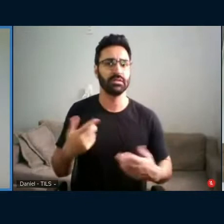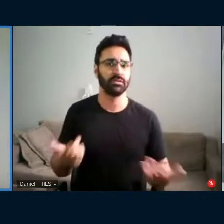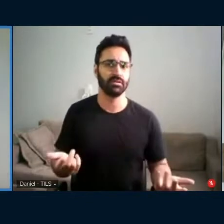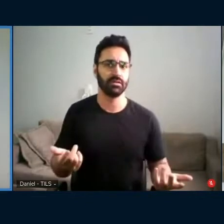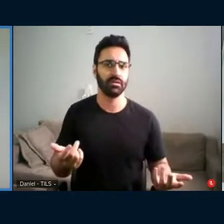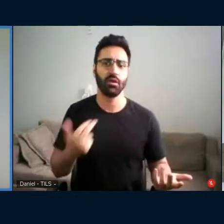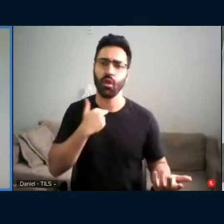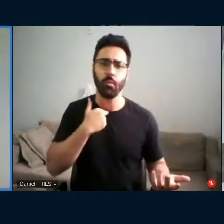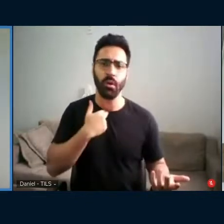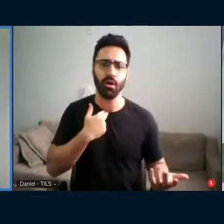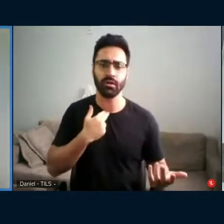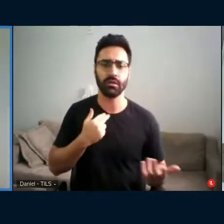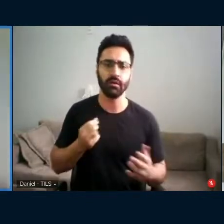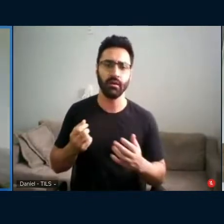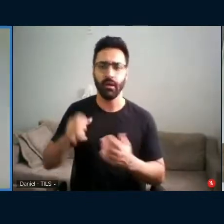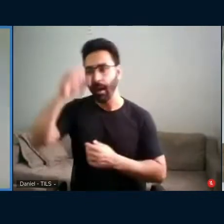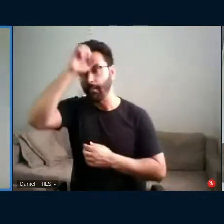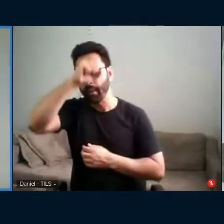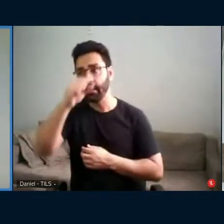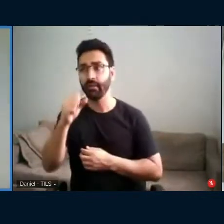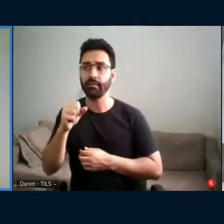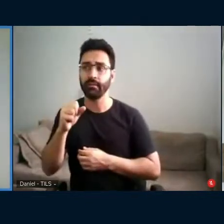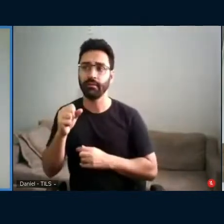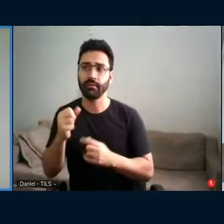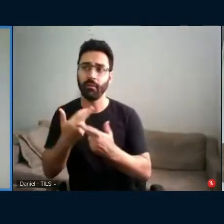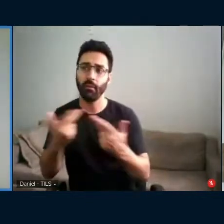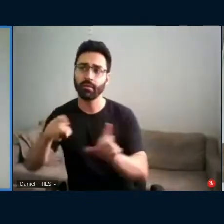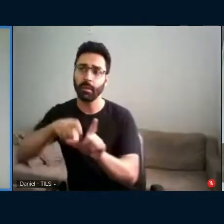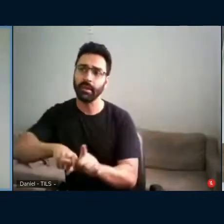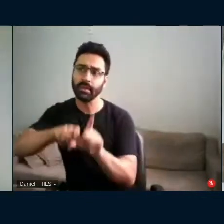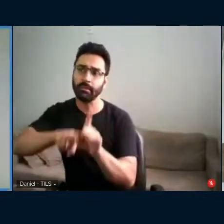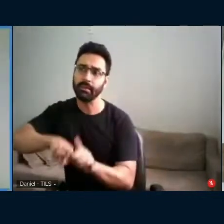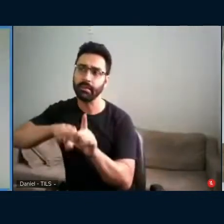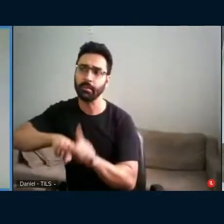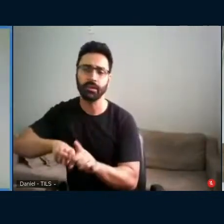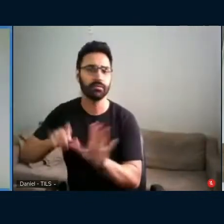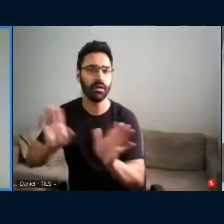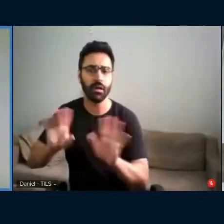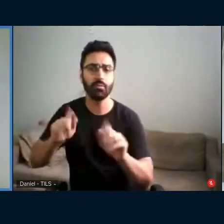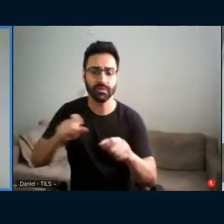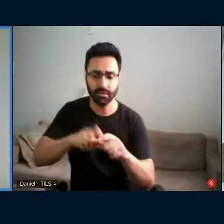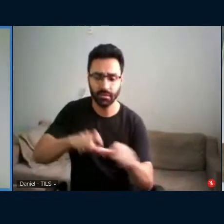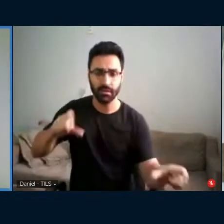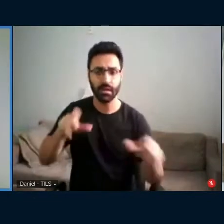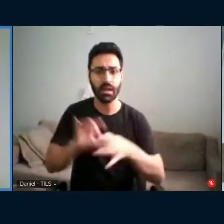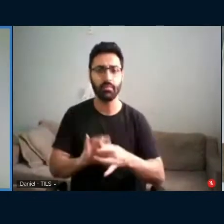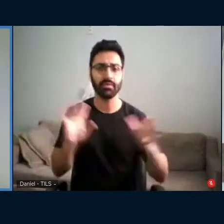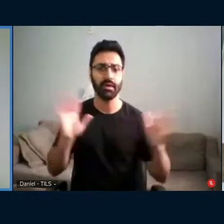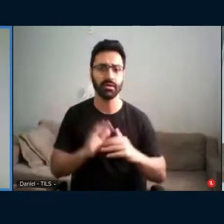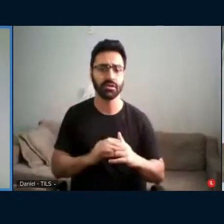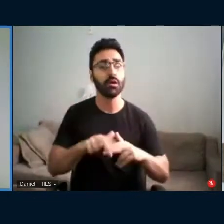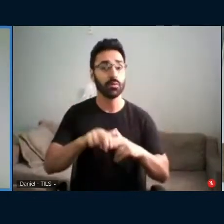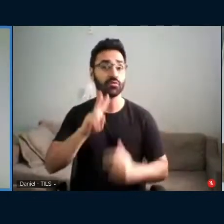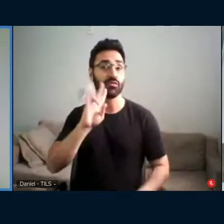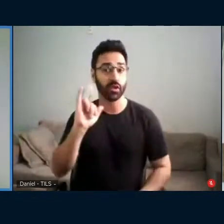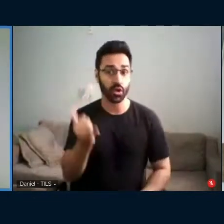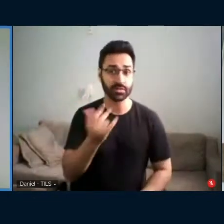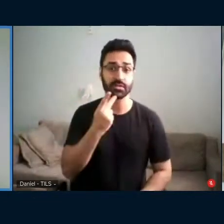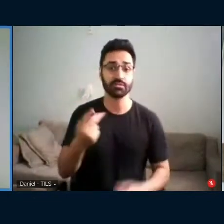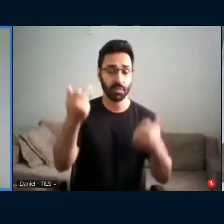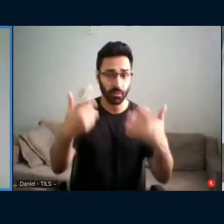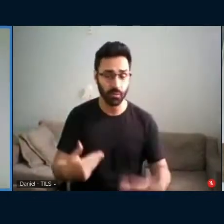dependentes ou alunos dependentes dos seus próprios professores. É por isso que o Vygotsky, ele diz que haverá um momento